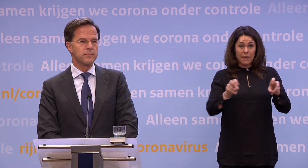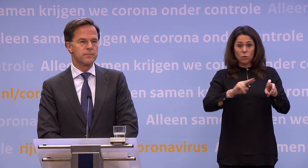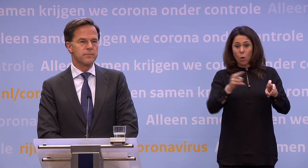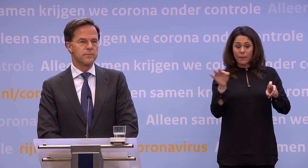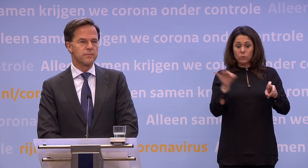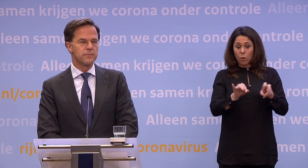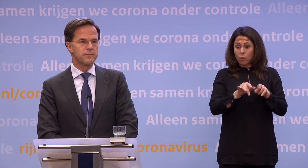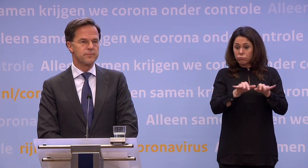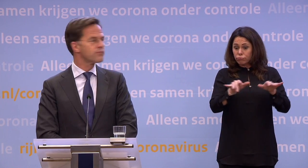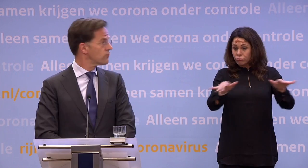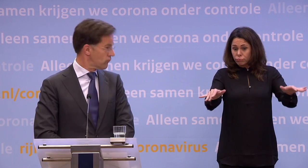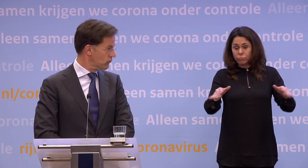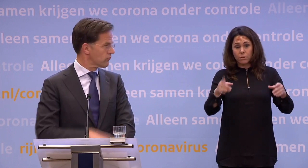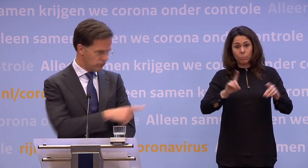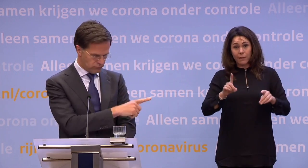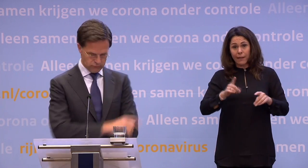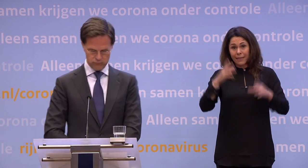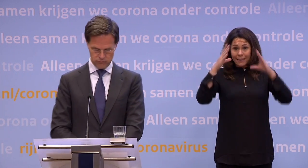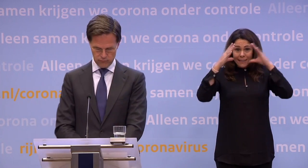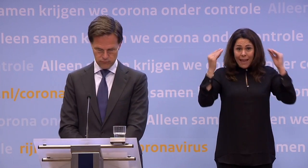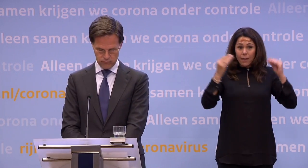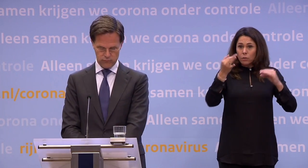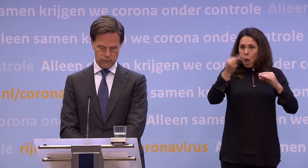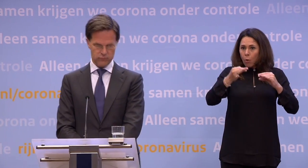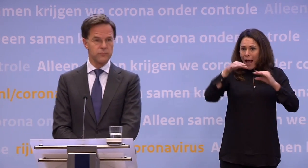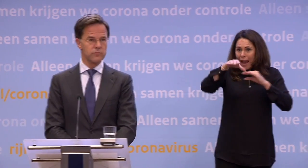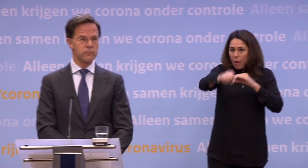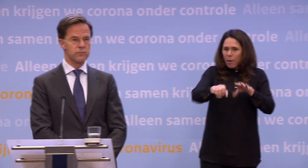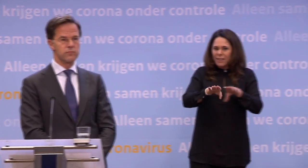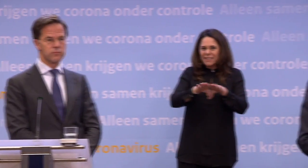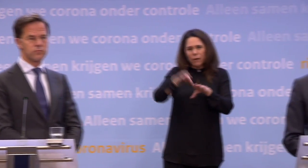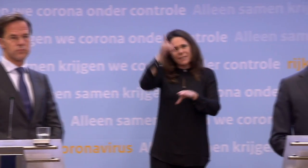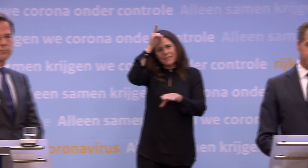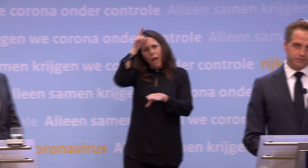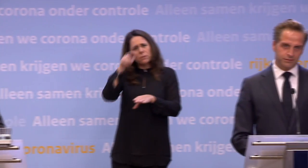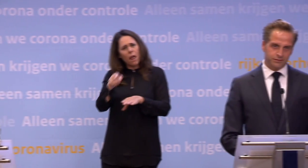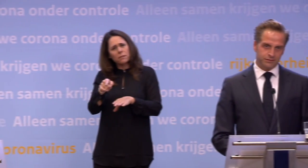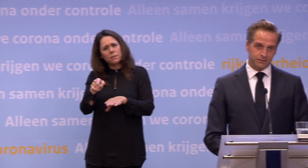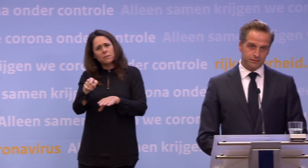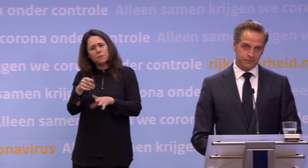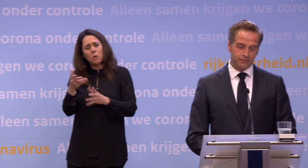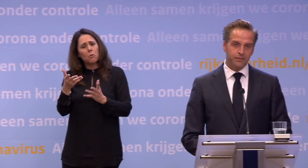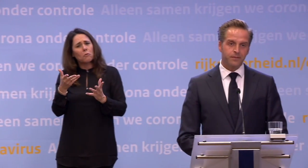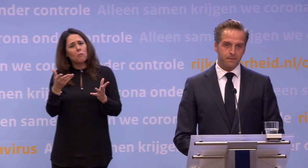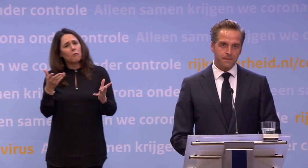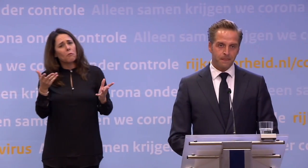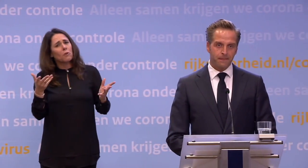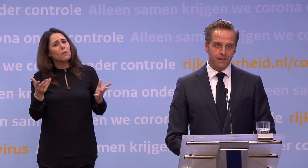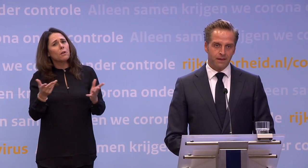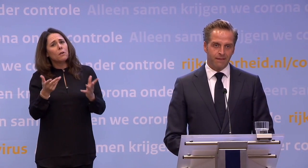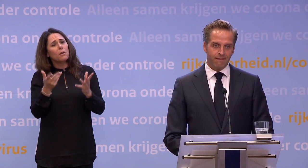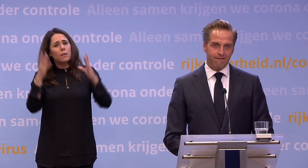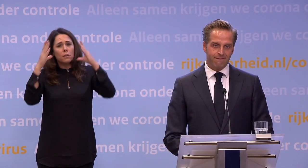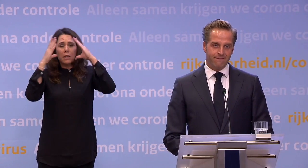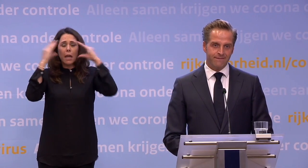in Nederland heel lokaal aanpakken, zoals we in Duitsland hebben gezien... ...dan voor u, meneer De Jonge, of is het ook toch mogelijk... ...dat Nederland weer